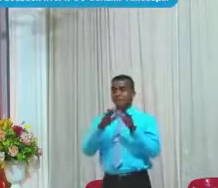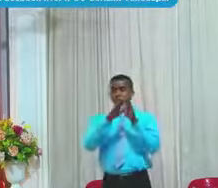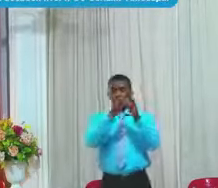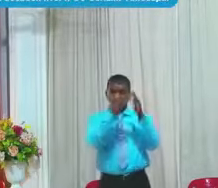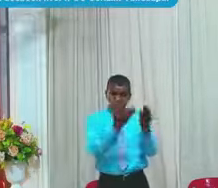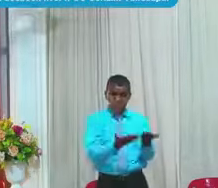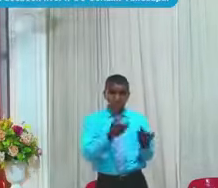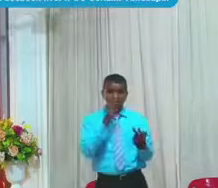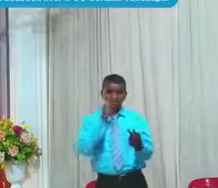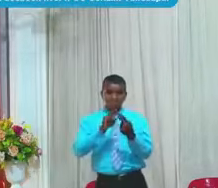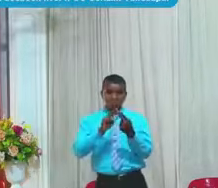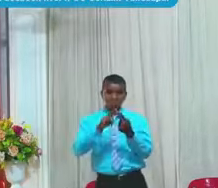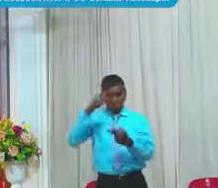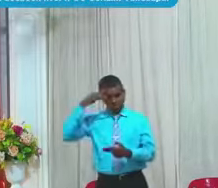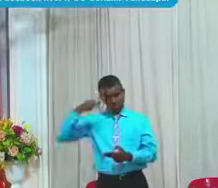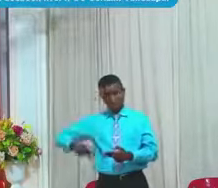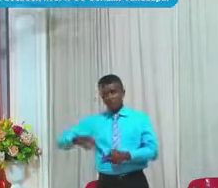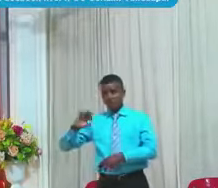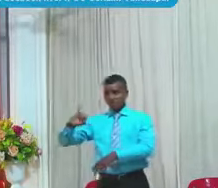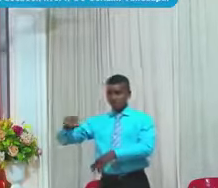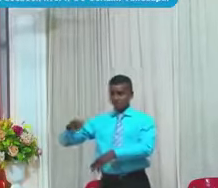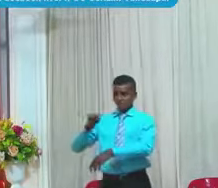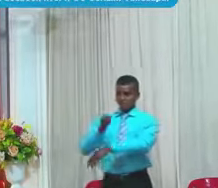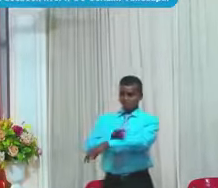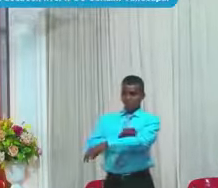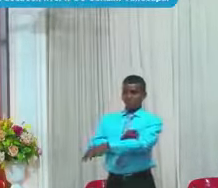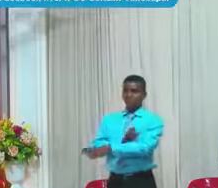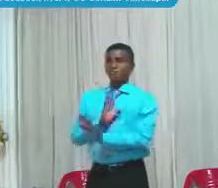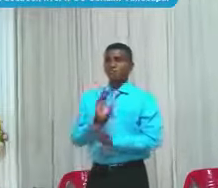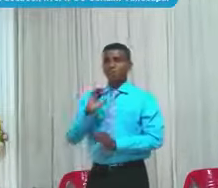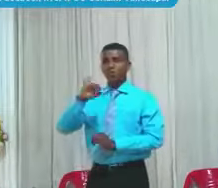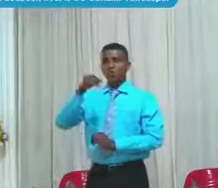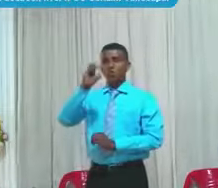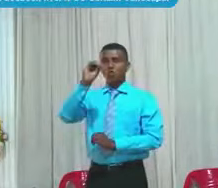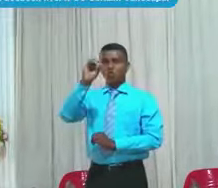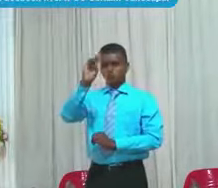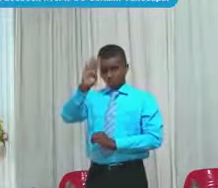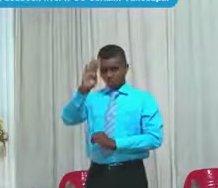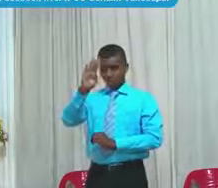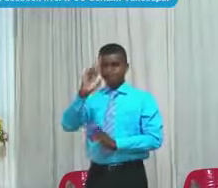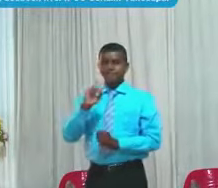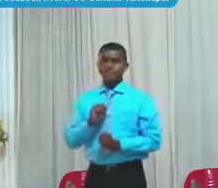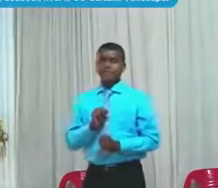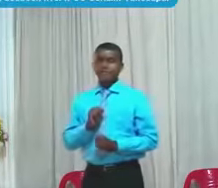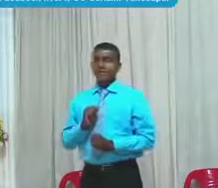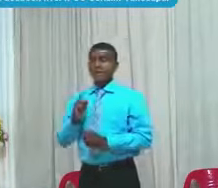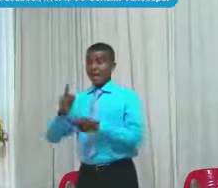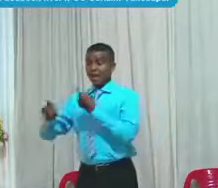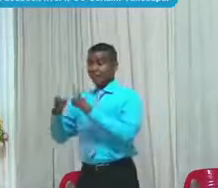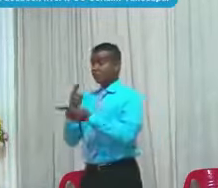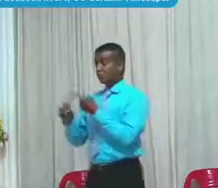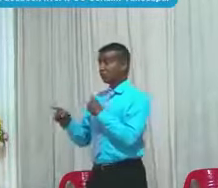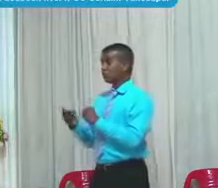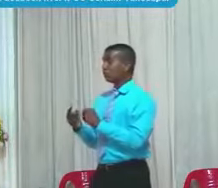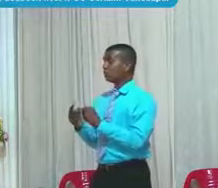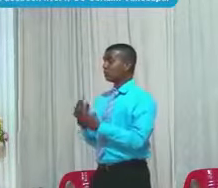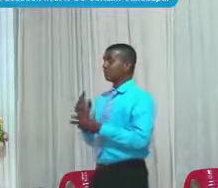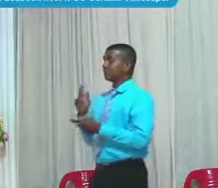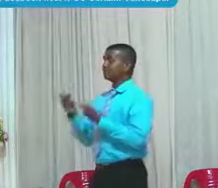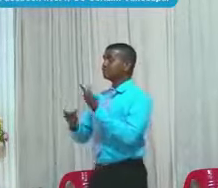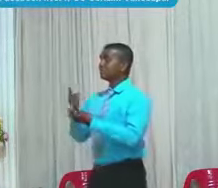Los amigos habían venido A visitar a Job Y tres habían estado hablando Porque Job